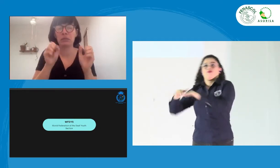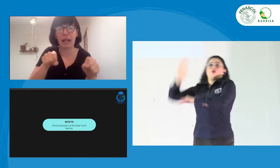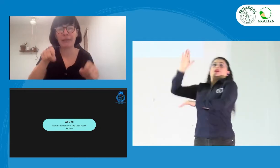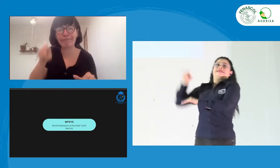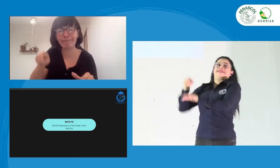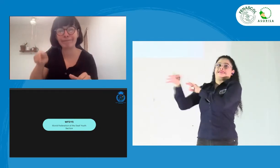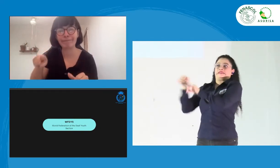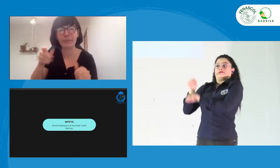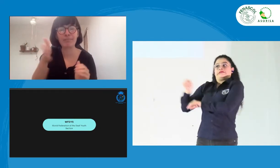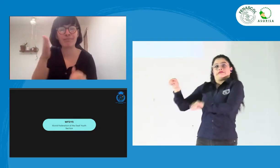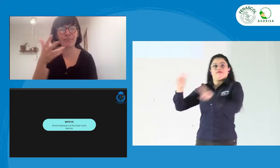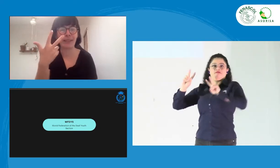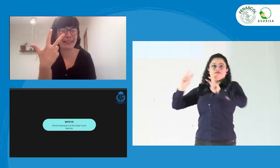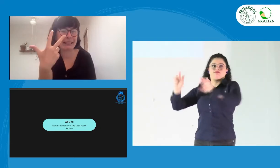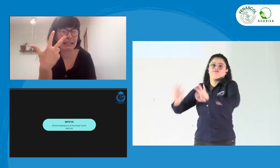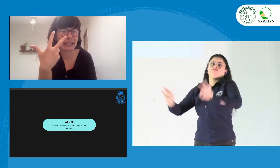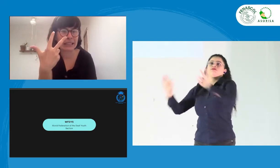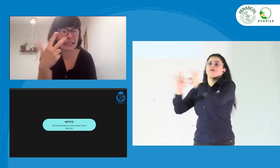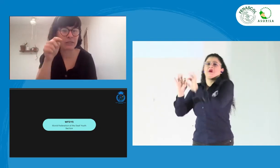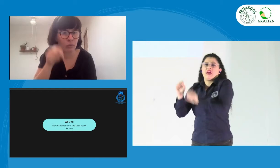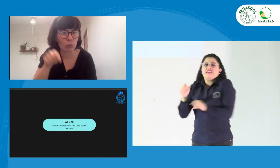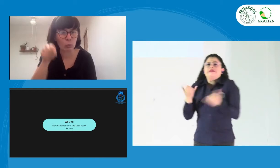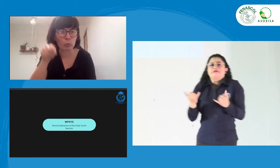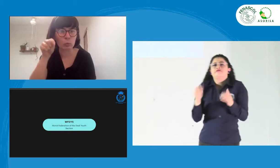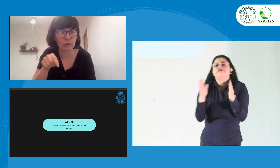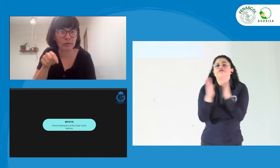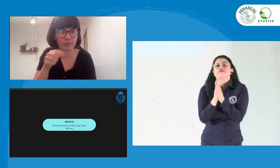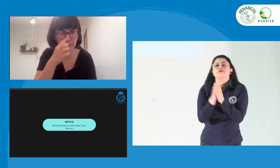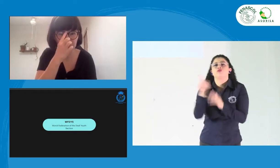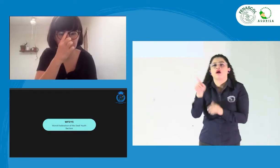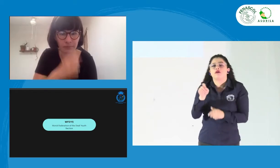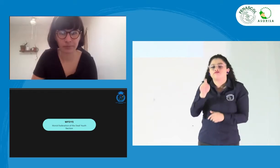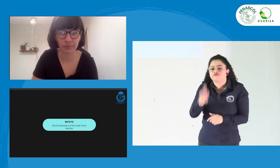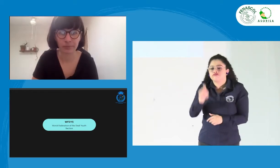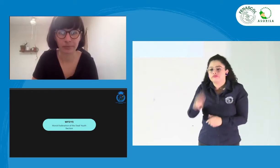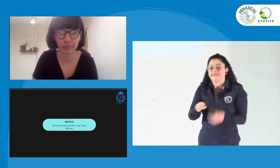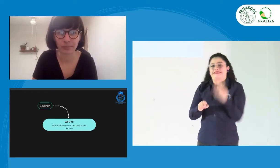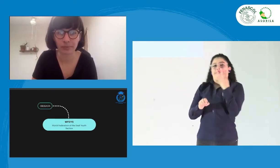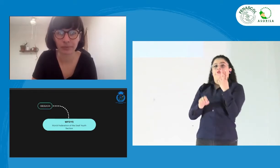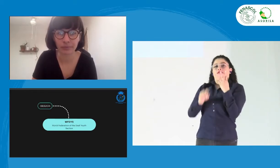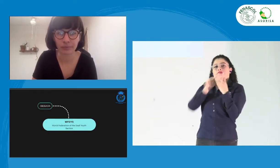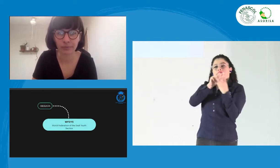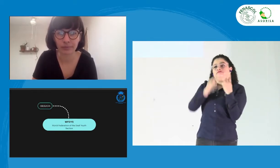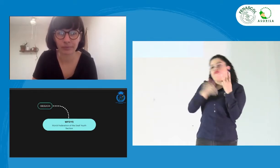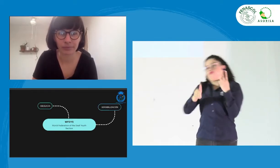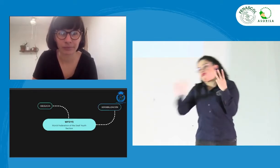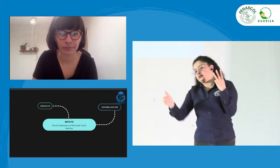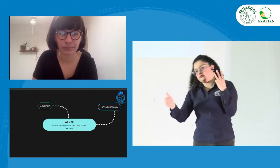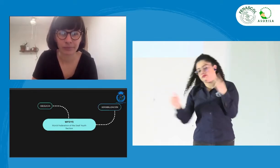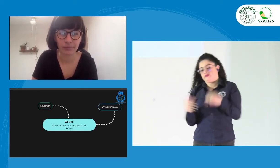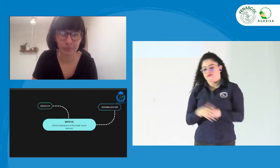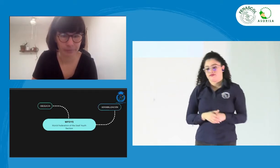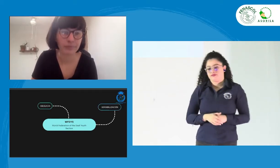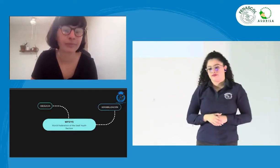Sordos. Aquí, si quieren, pueden darle varias veces. Creo que son unos tres clics, aproximadamente, para que podamos ver